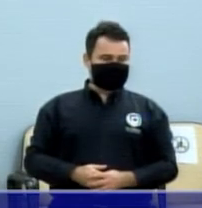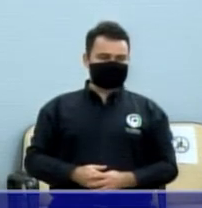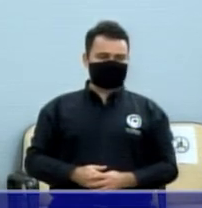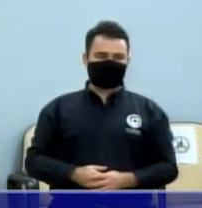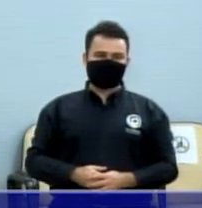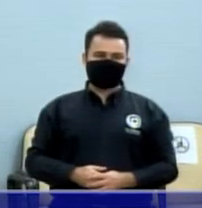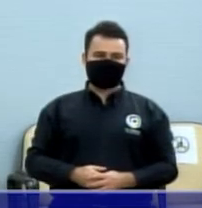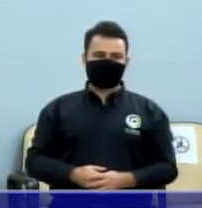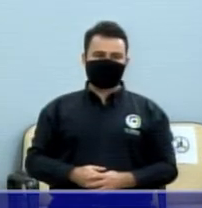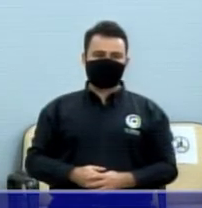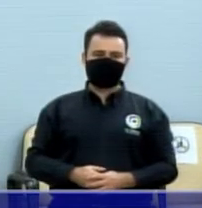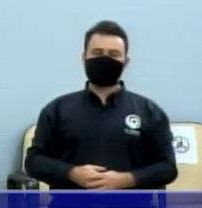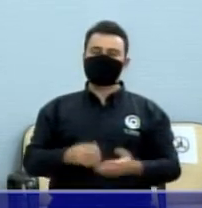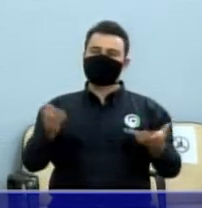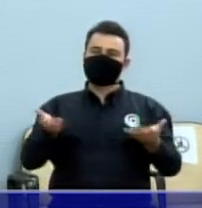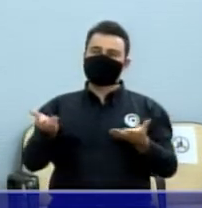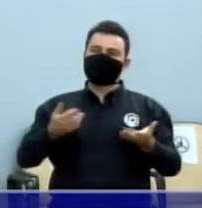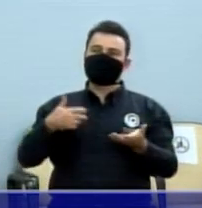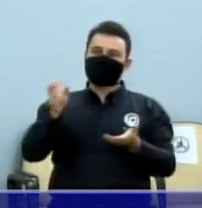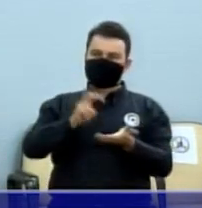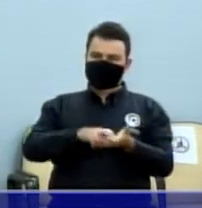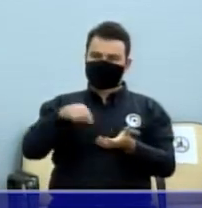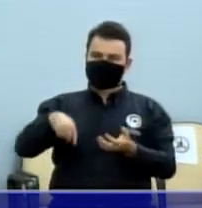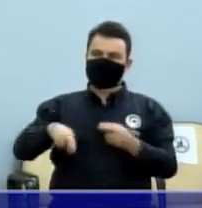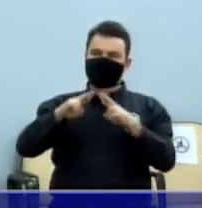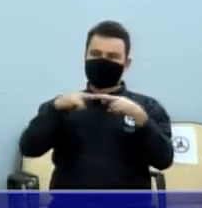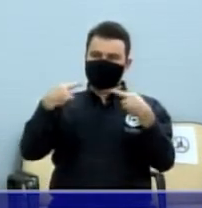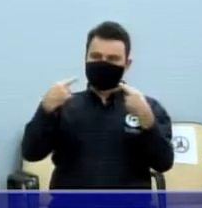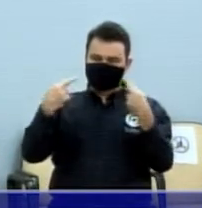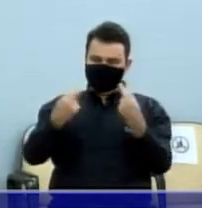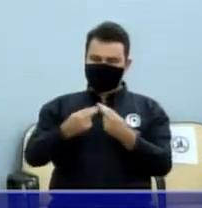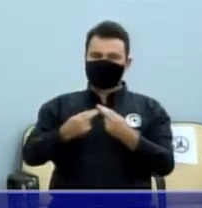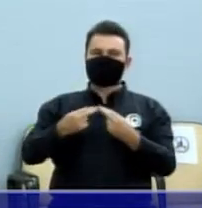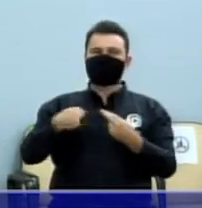vereador também, que vai causar despesas também.